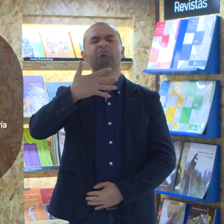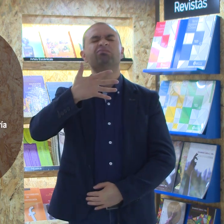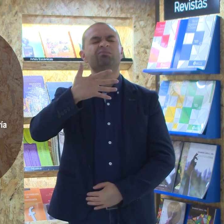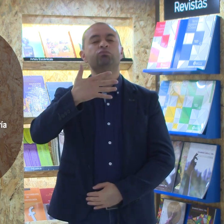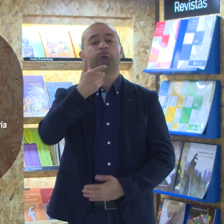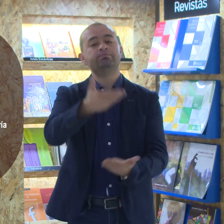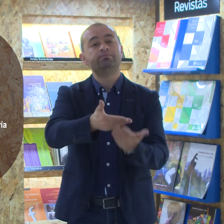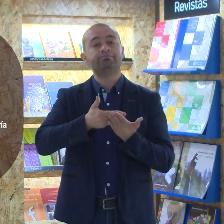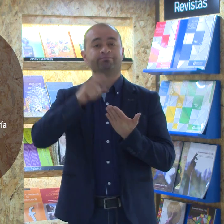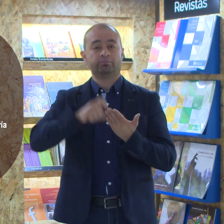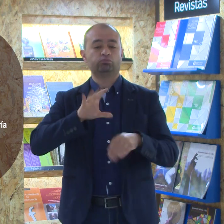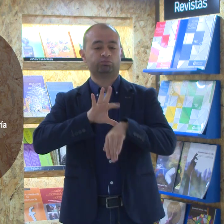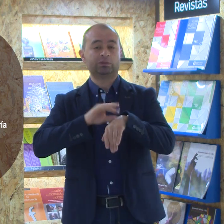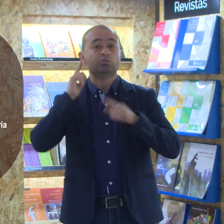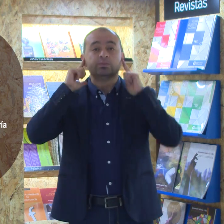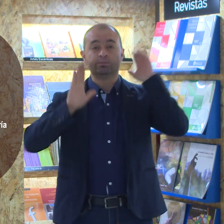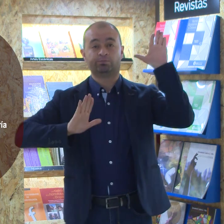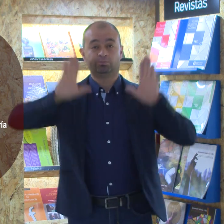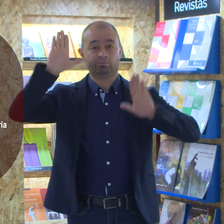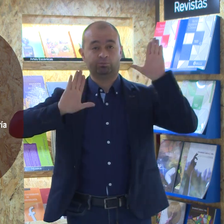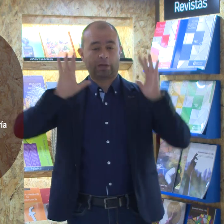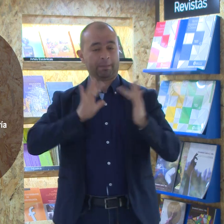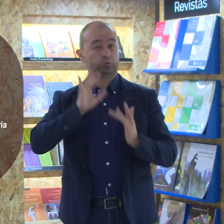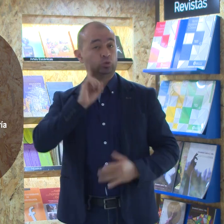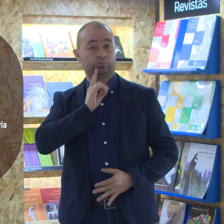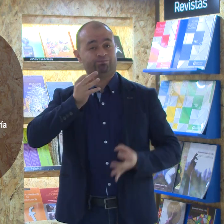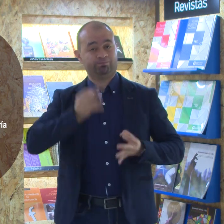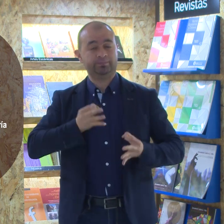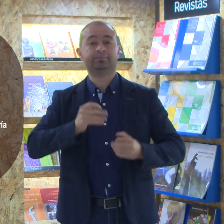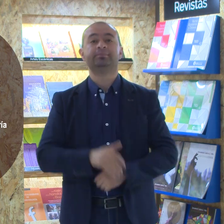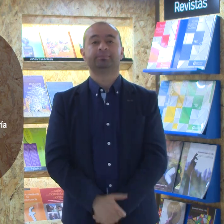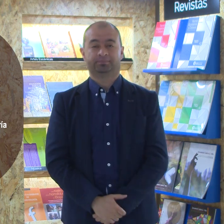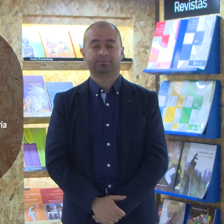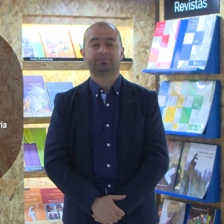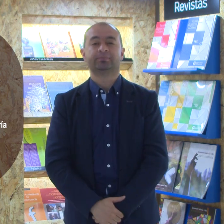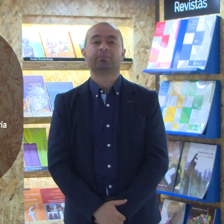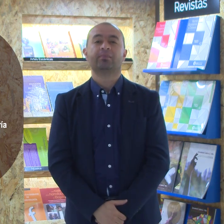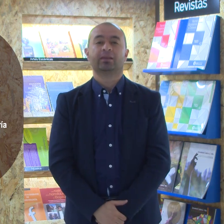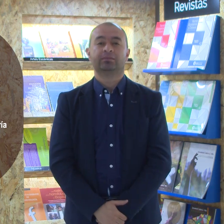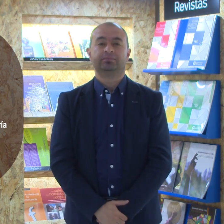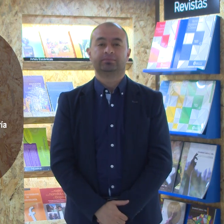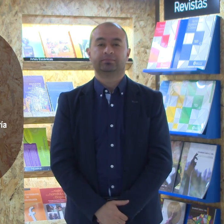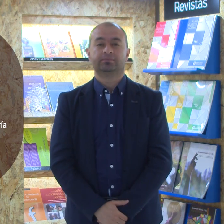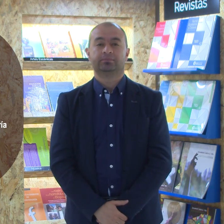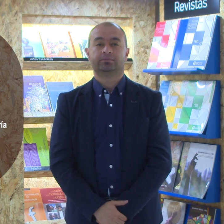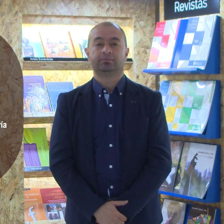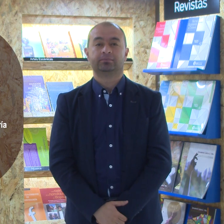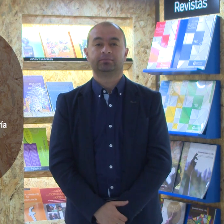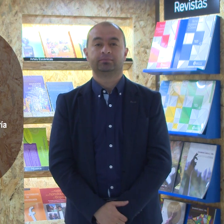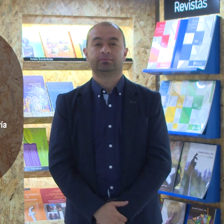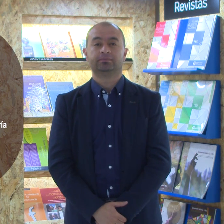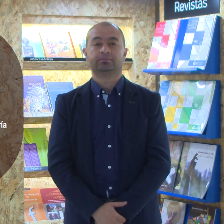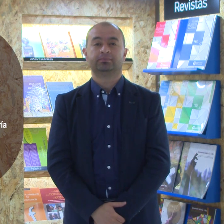Quinto, presentar certificado médico o documento idóneo que acredite la calidad de pertenencia a la población respectiva.